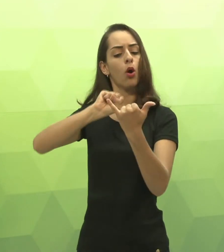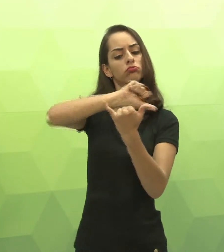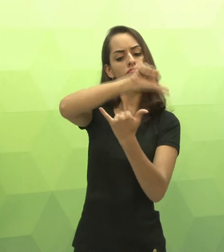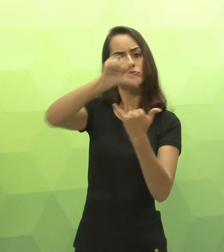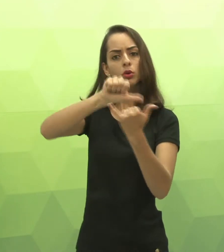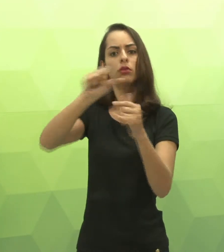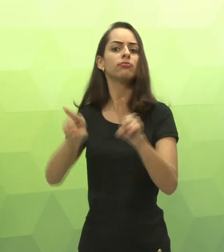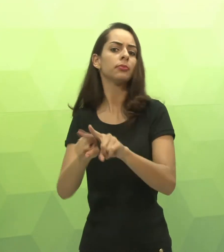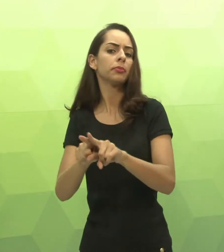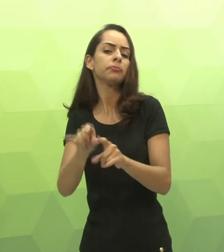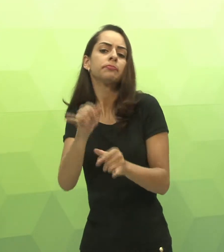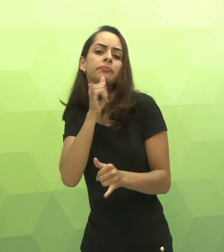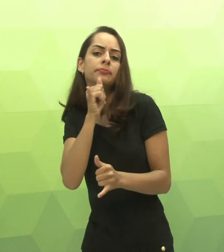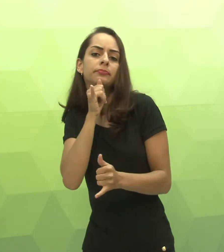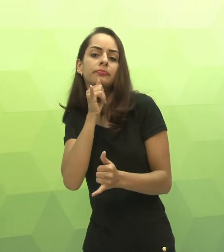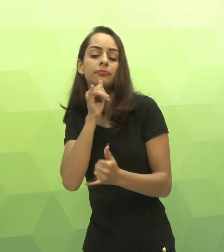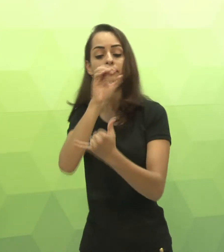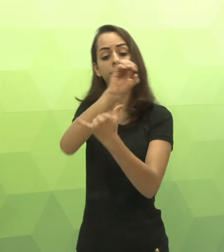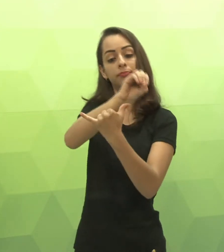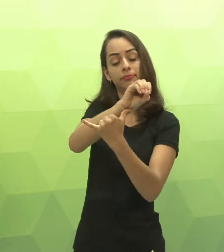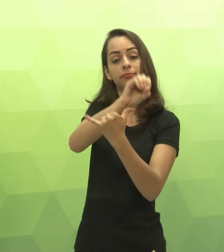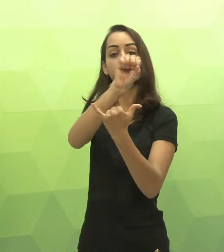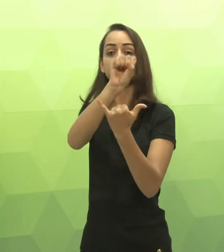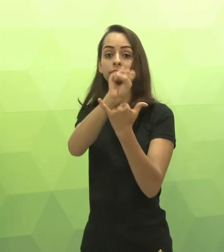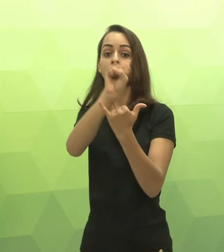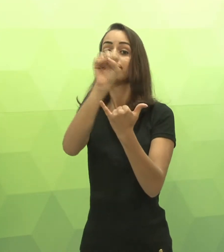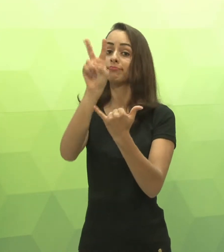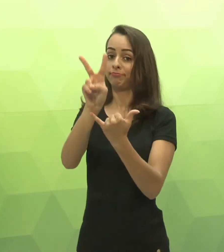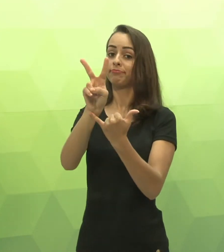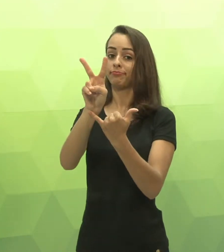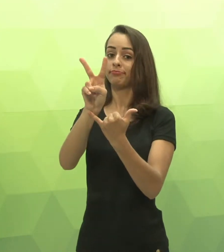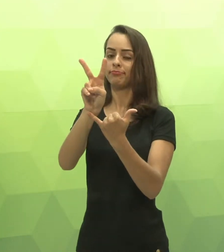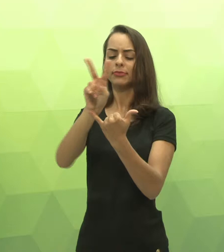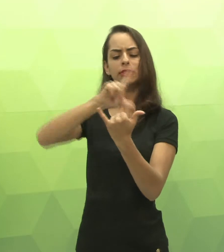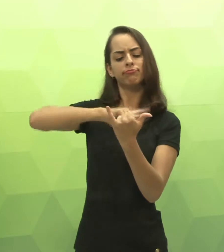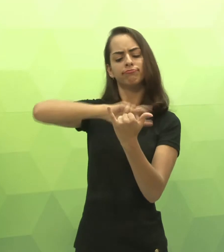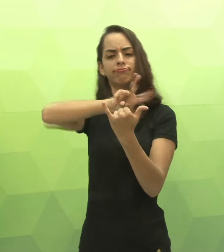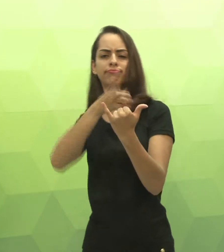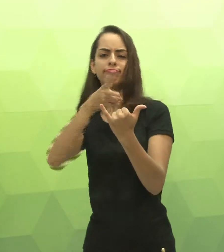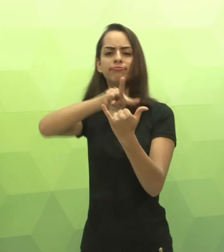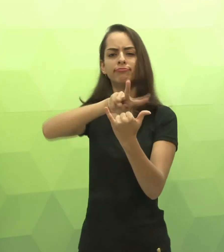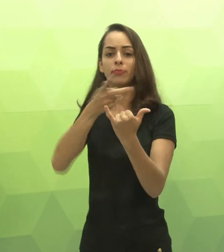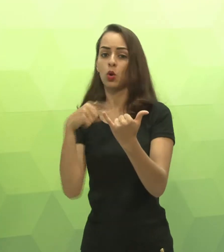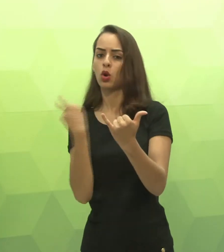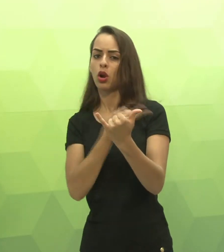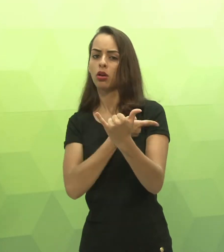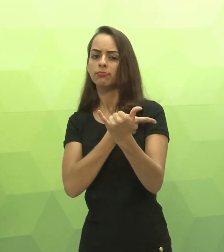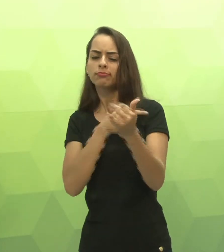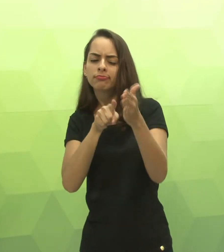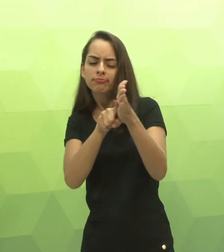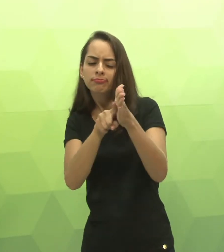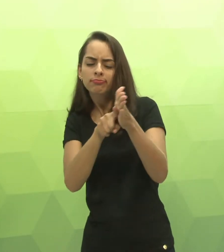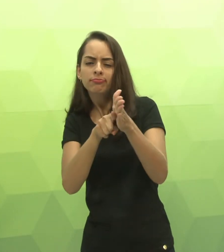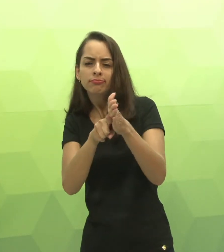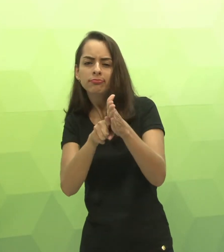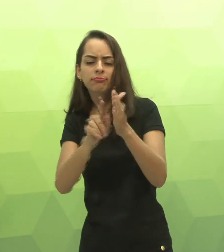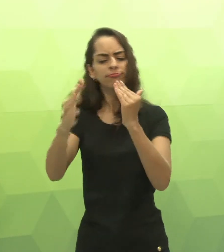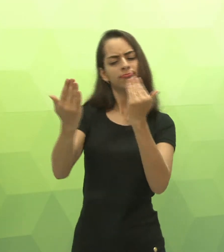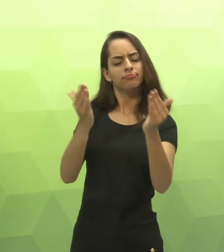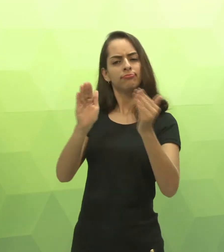Essa estrutura permite outras combinações também, como objeto, sujeito, verbo. Então, vamos identificar essas